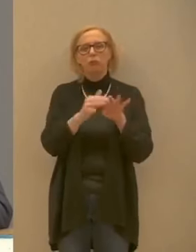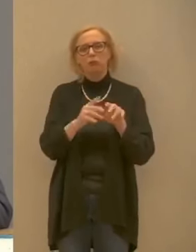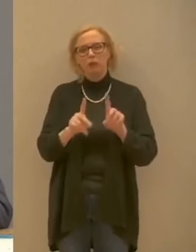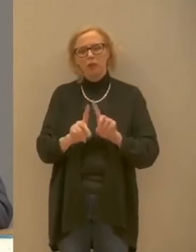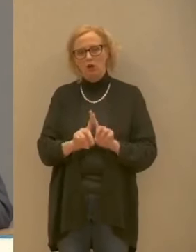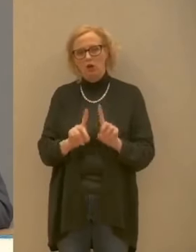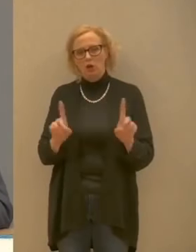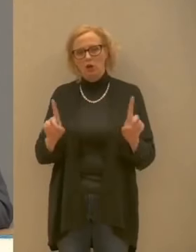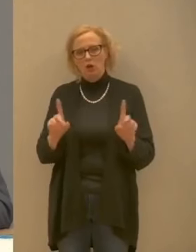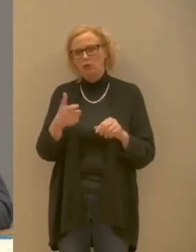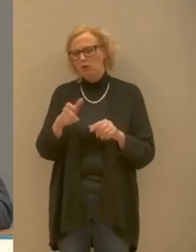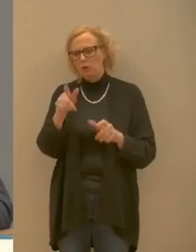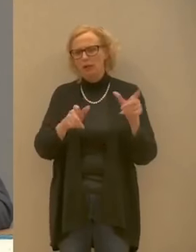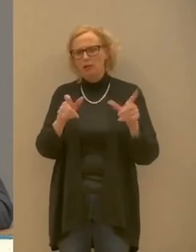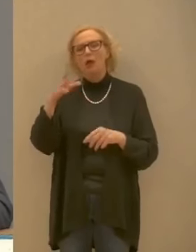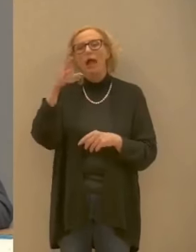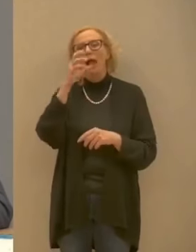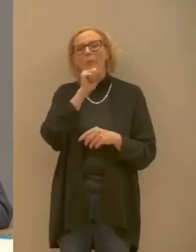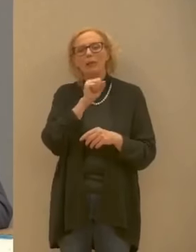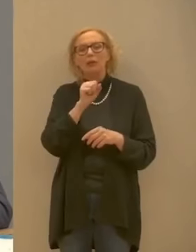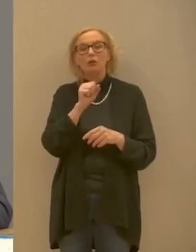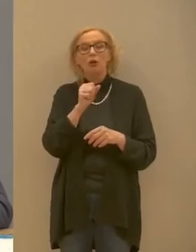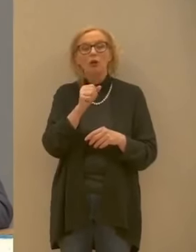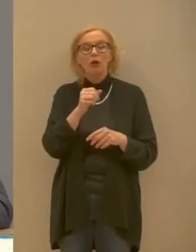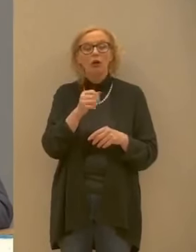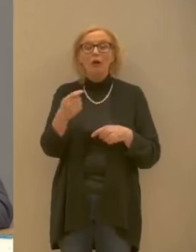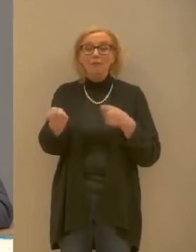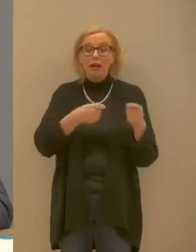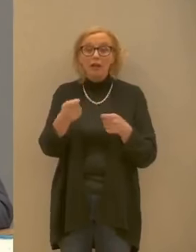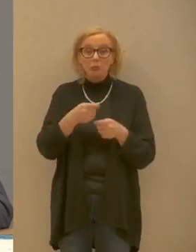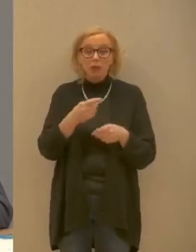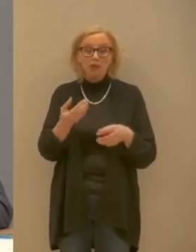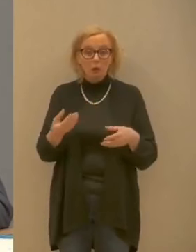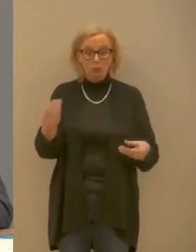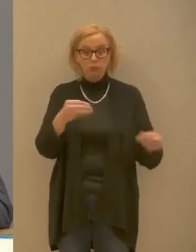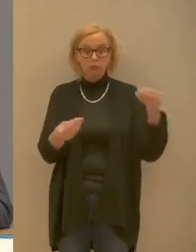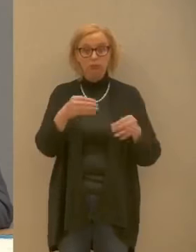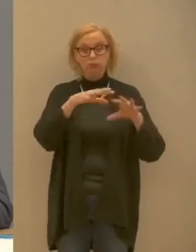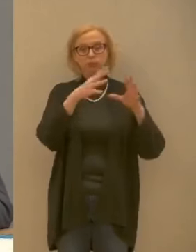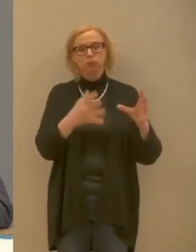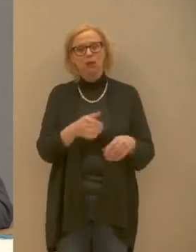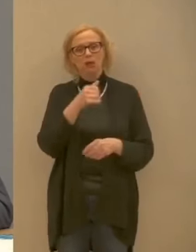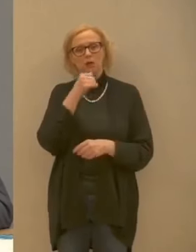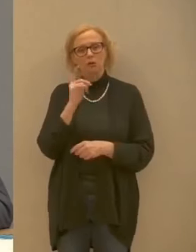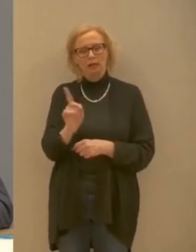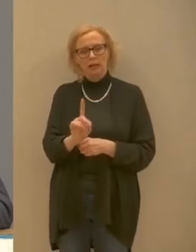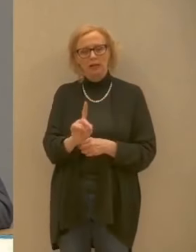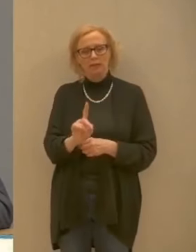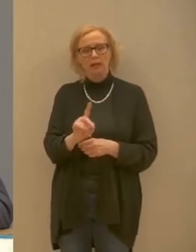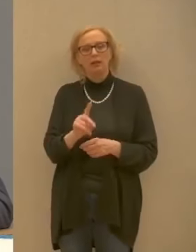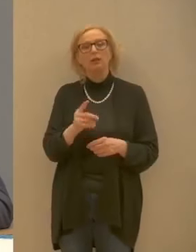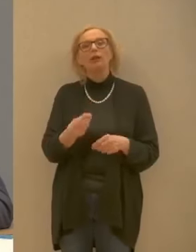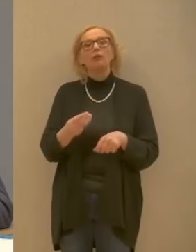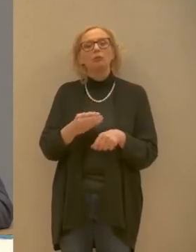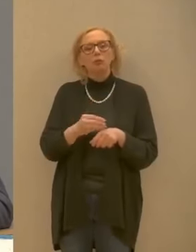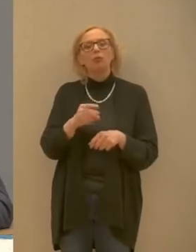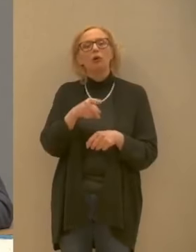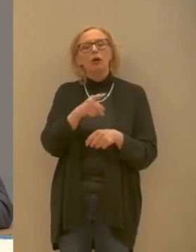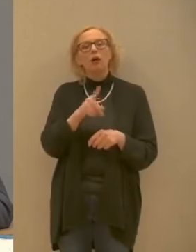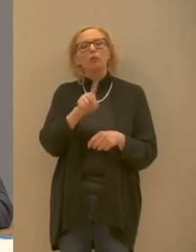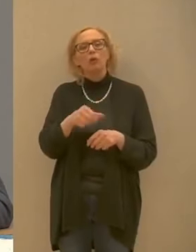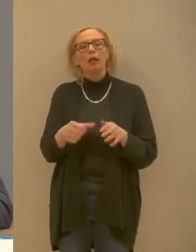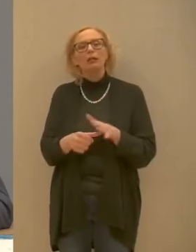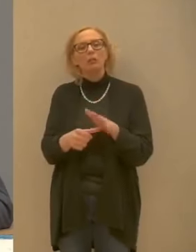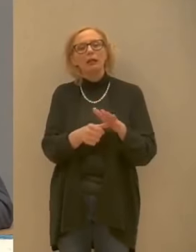'approvvigionamento alimentare. è un dato. E dopodiché crediamo sia giusto anche nei confronti dei dipendenti che